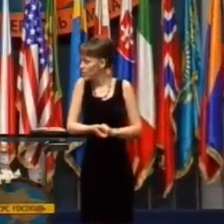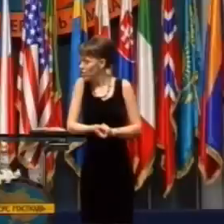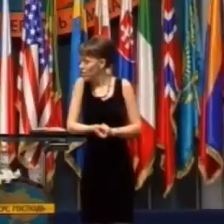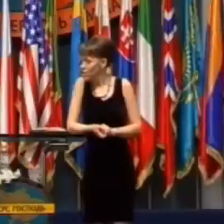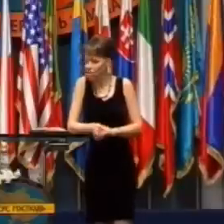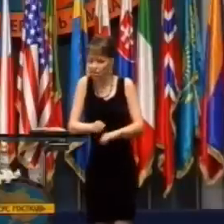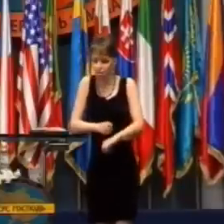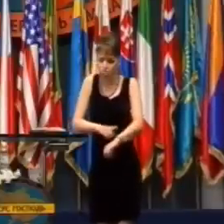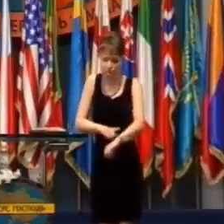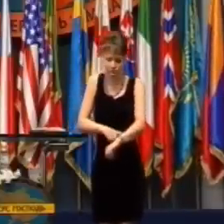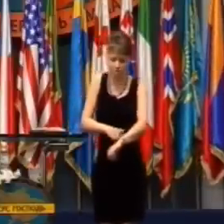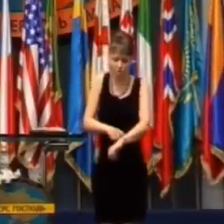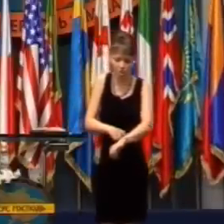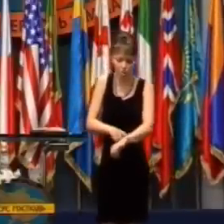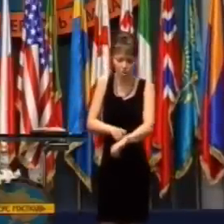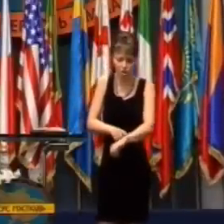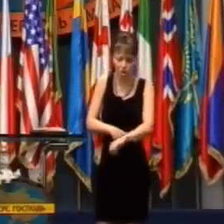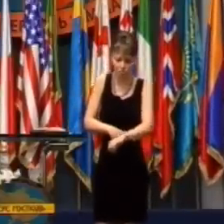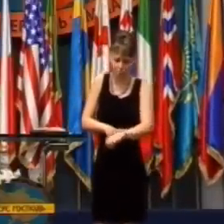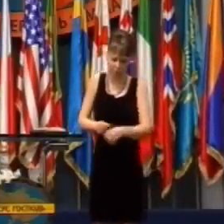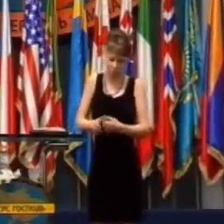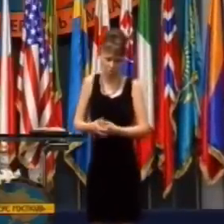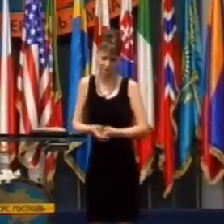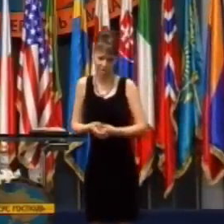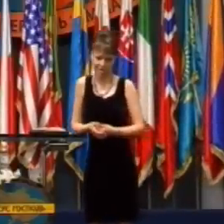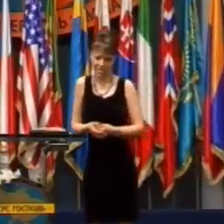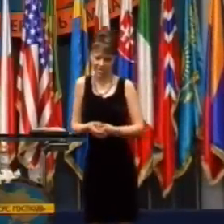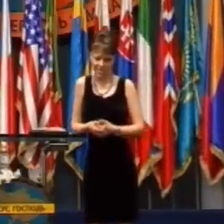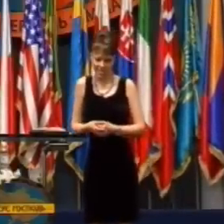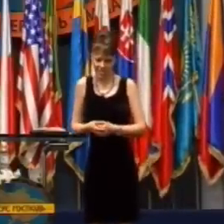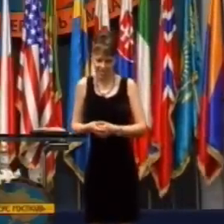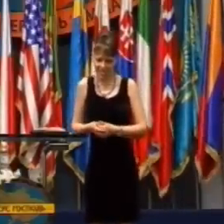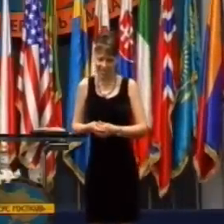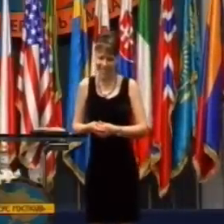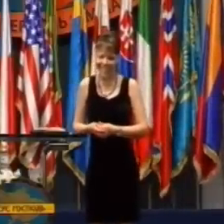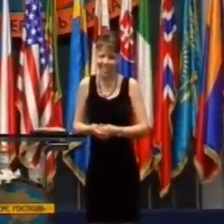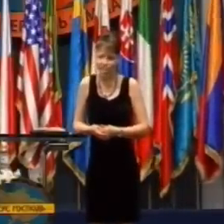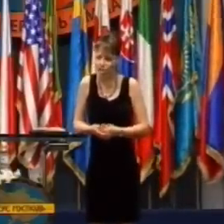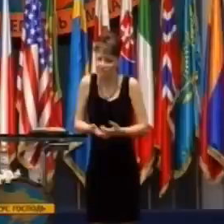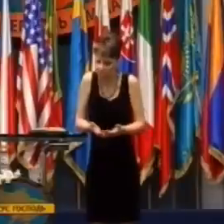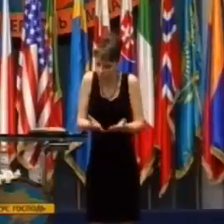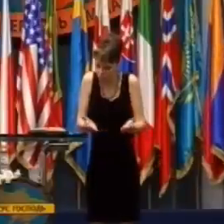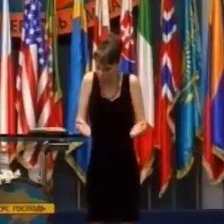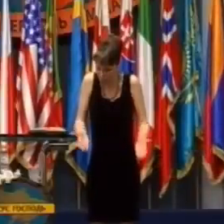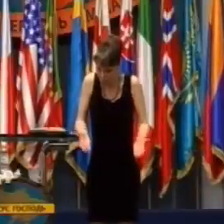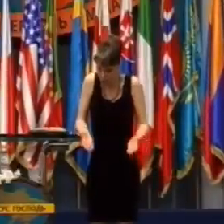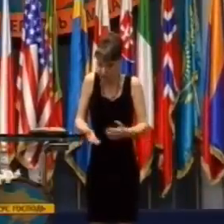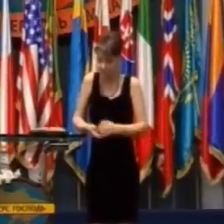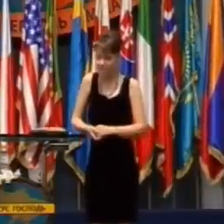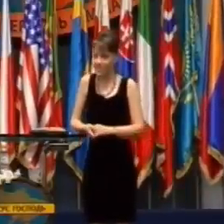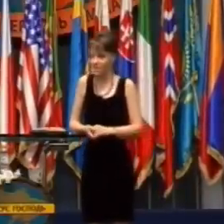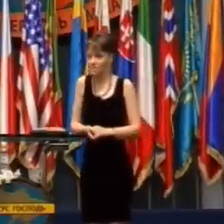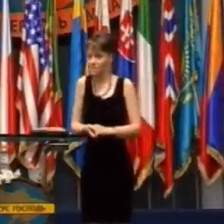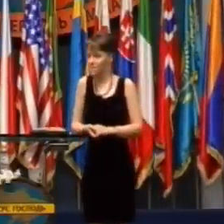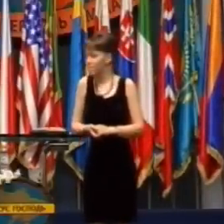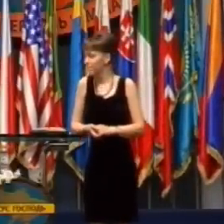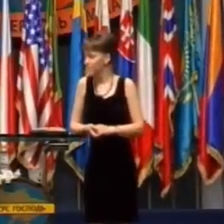Spýtal sa ma, ani nie o jednu hodinu máte kázať a neviete, čo budete hovoriť.